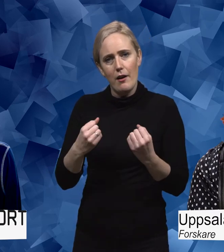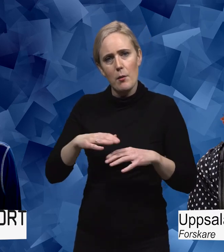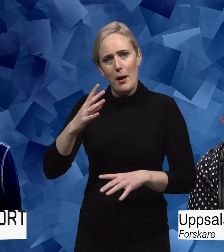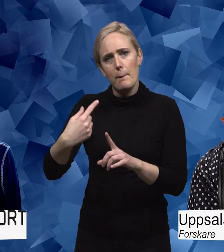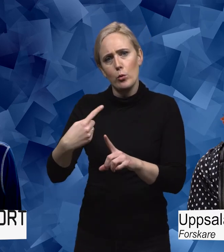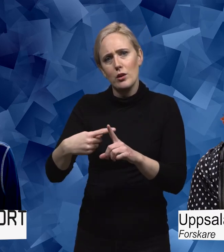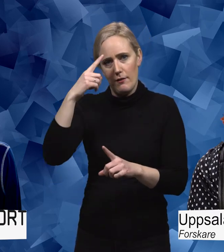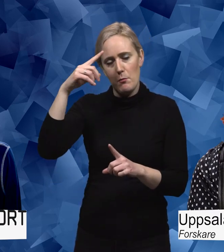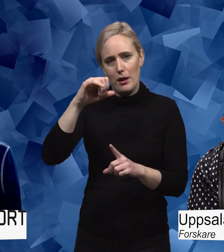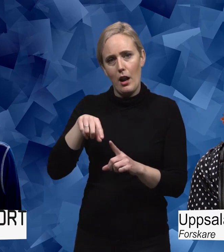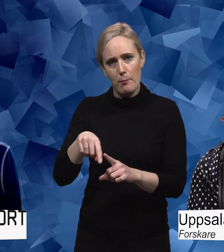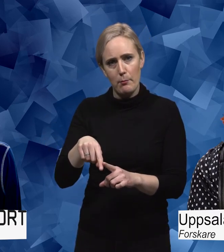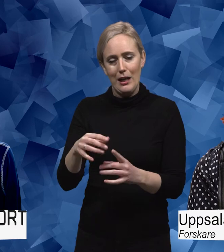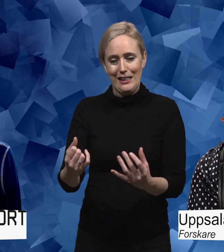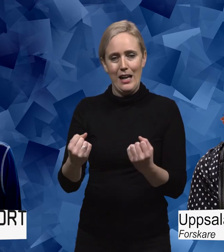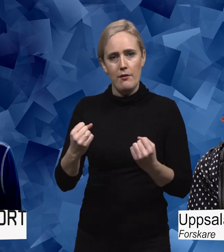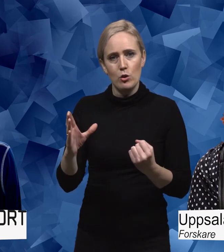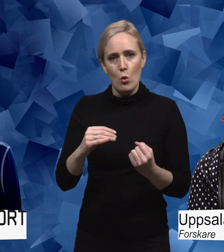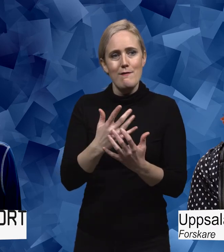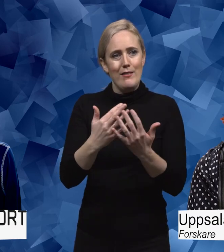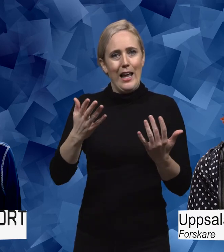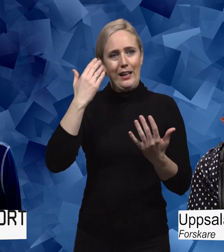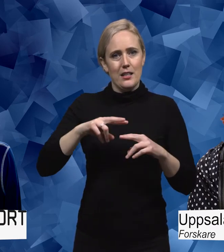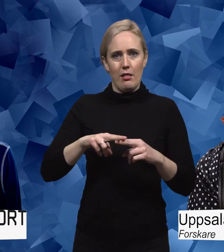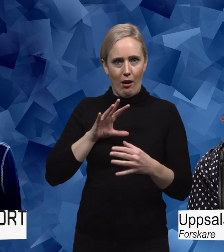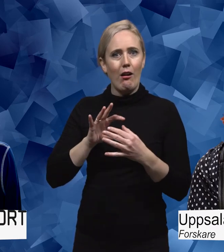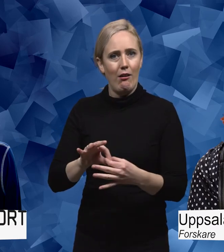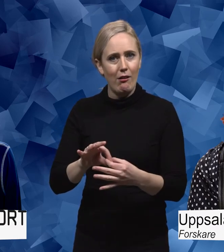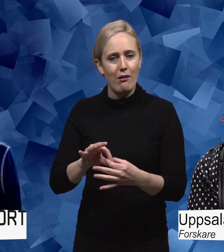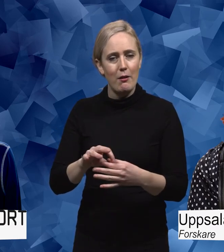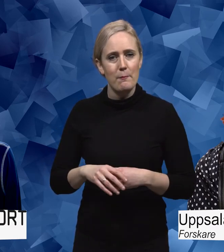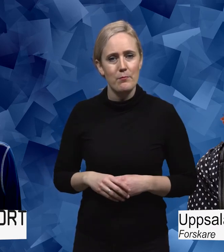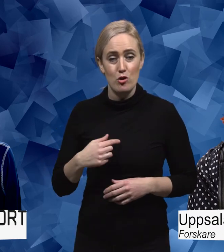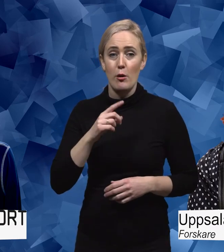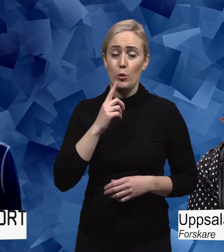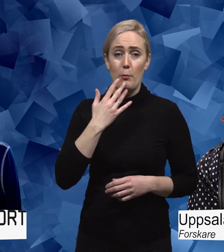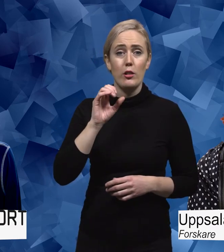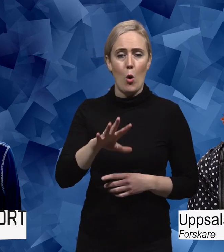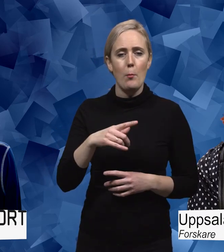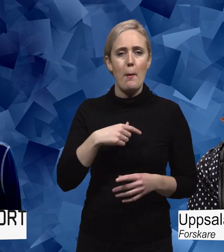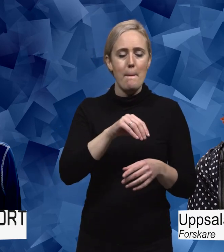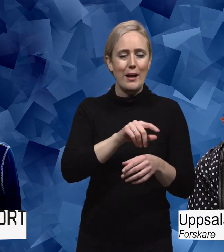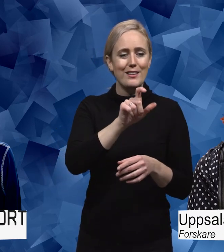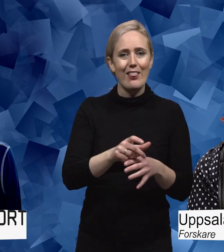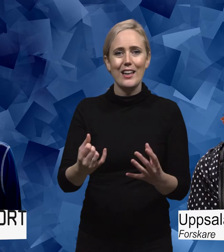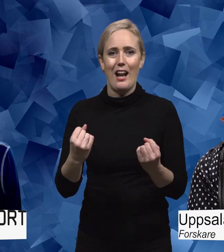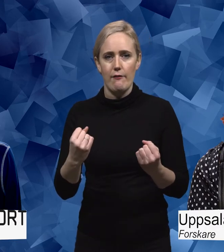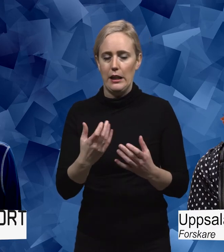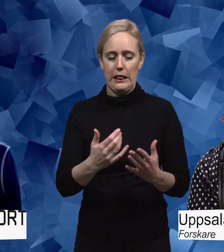begrepp. Och om man pratar om kraft så är det något som fler kan dela istället. Så jag brukar prata om patientkraft istället för om patientmakt.